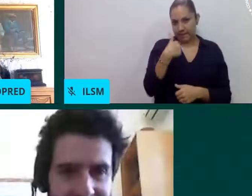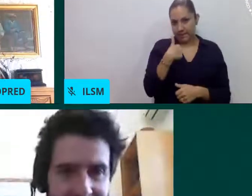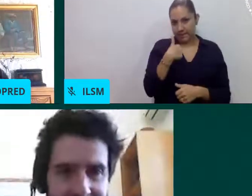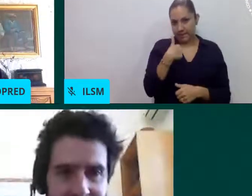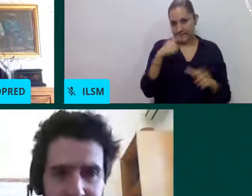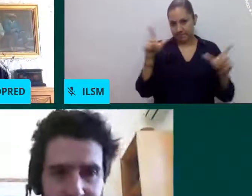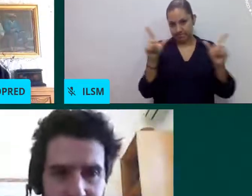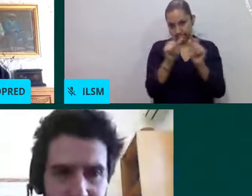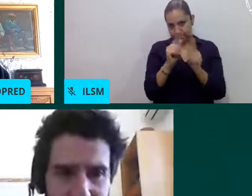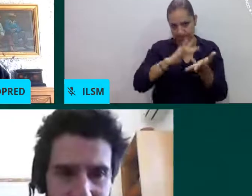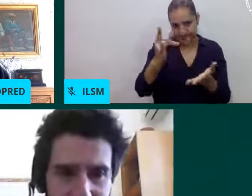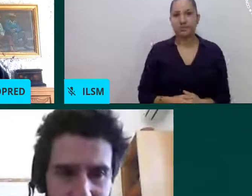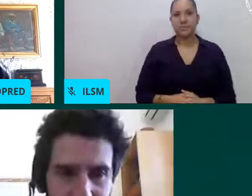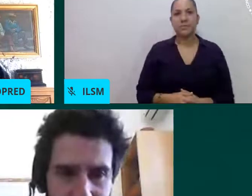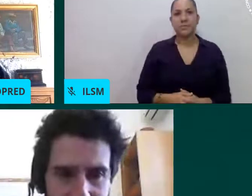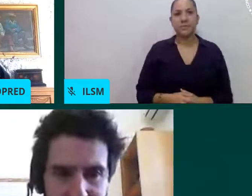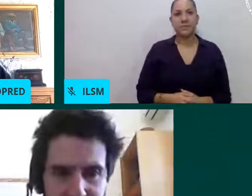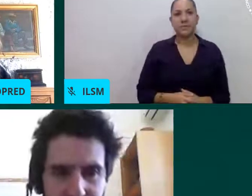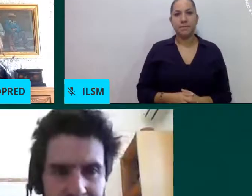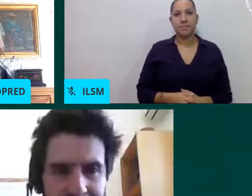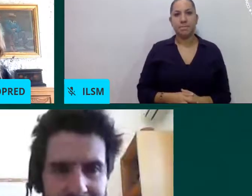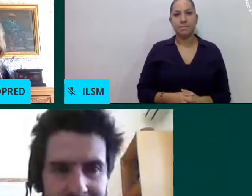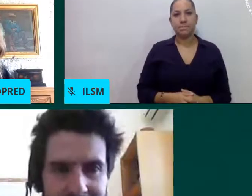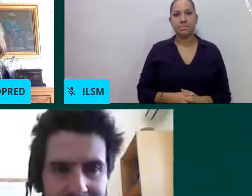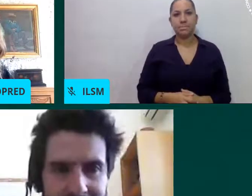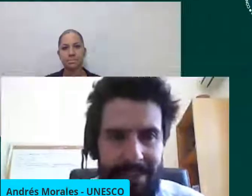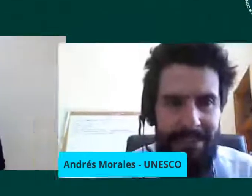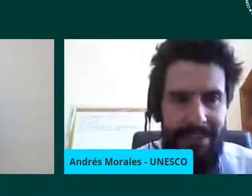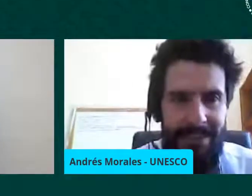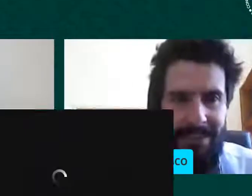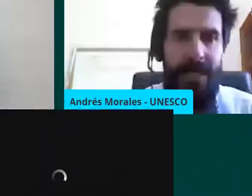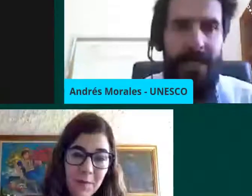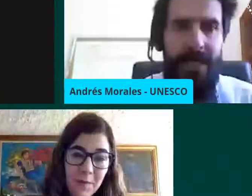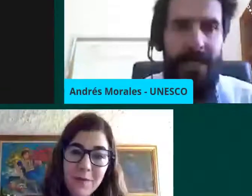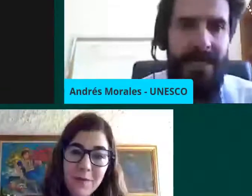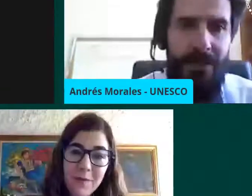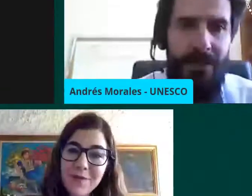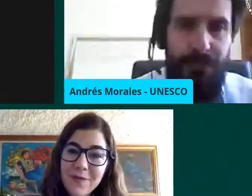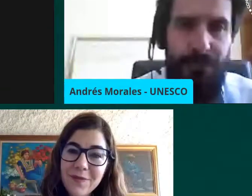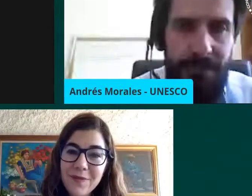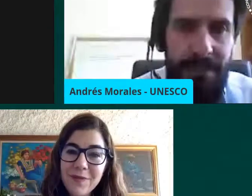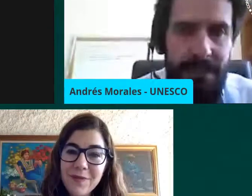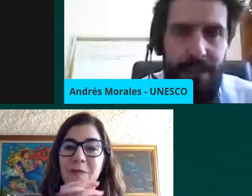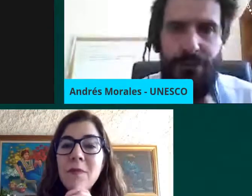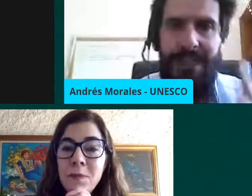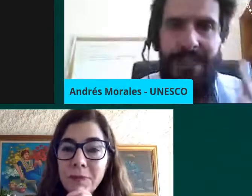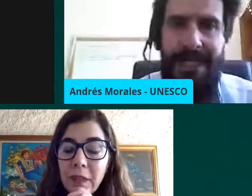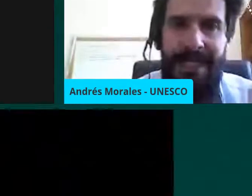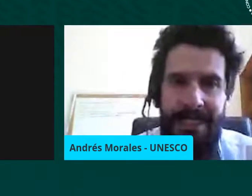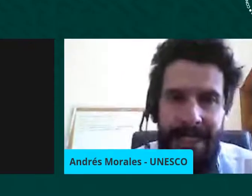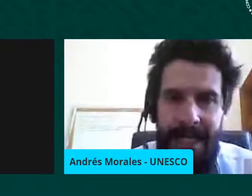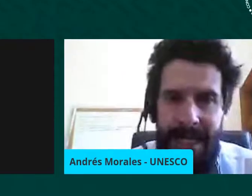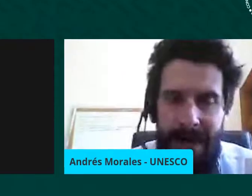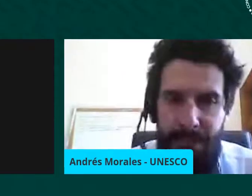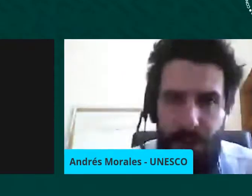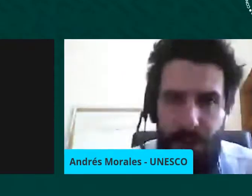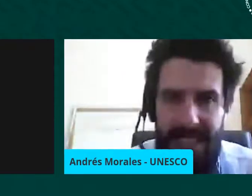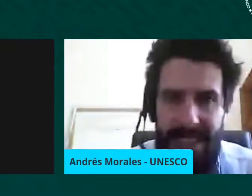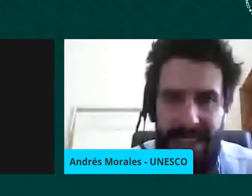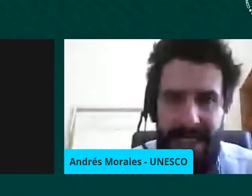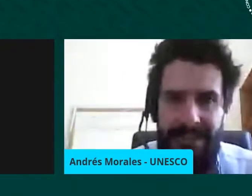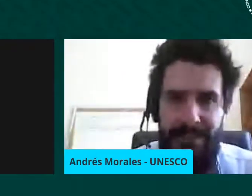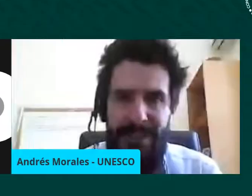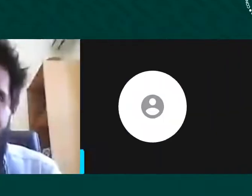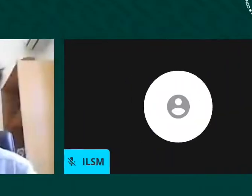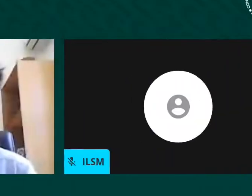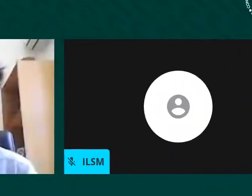gracias Geraldina por compartir lo que viene haciendo desde la de